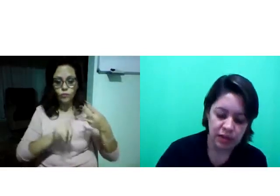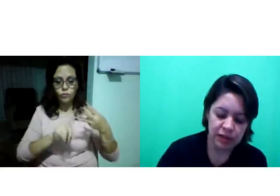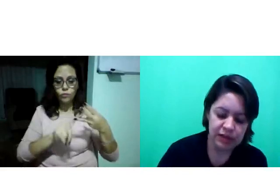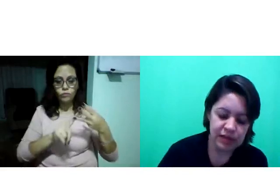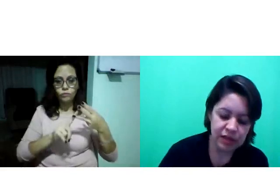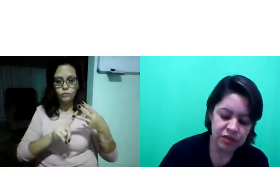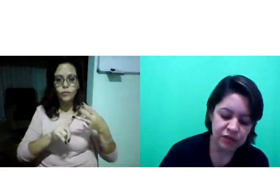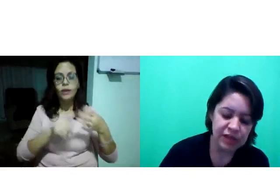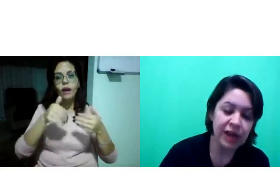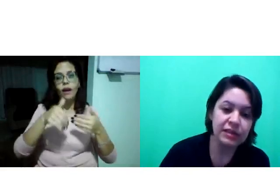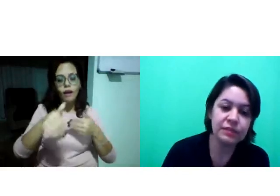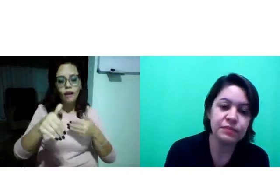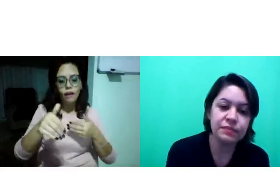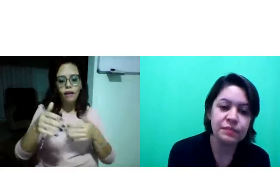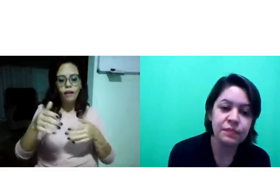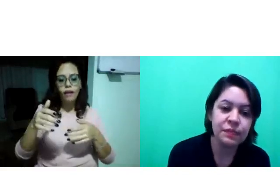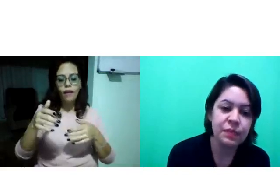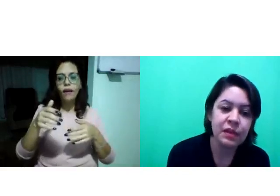A terceira atividade